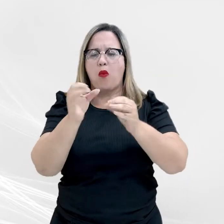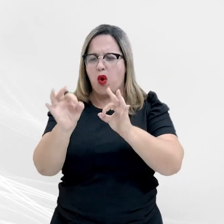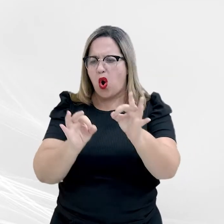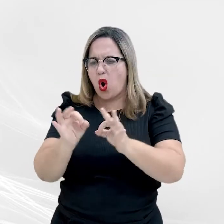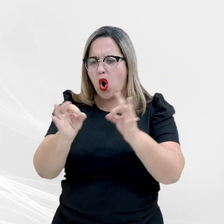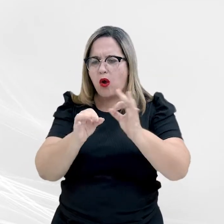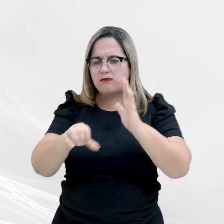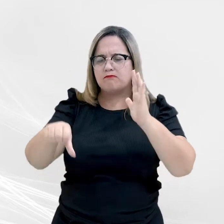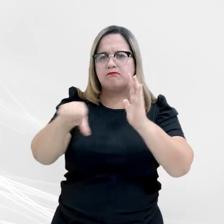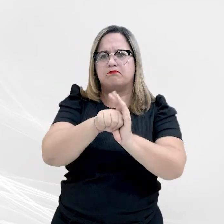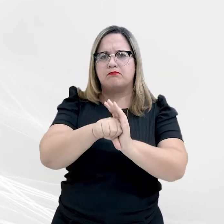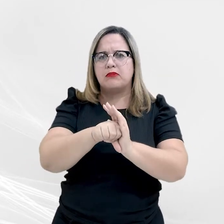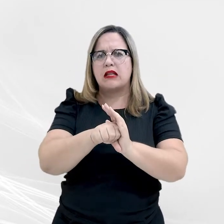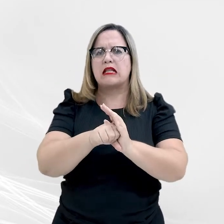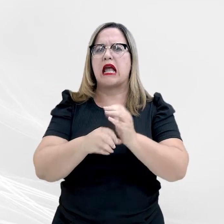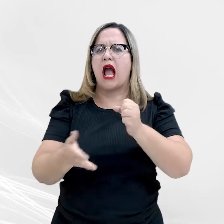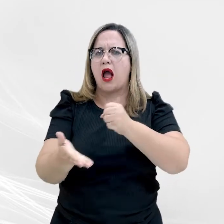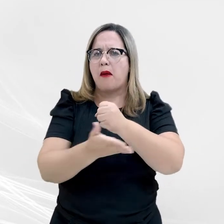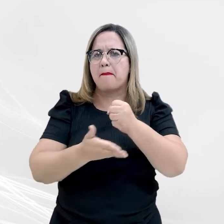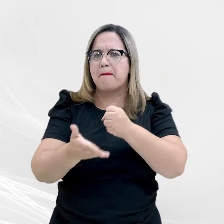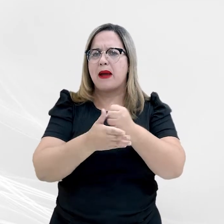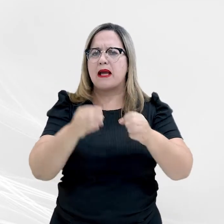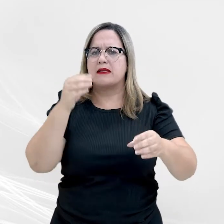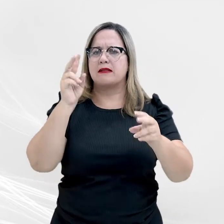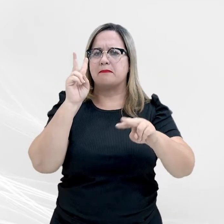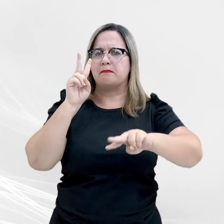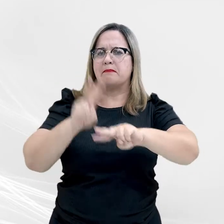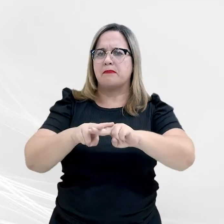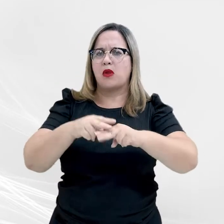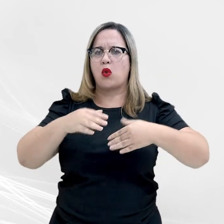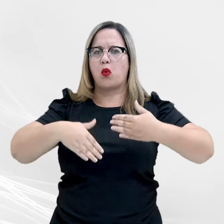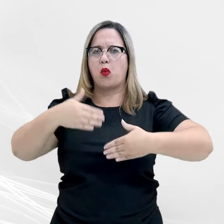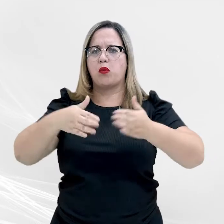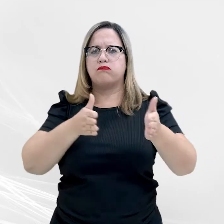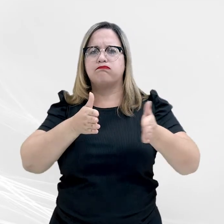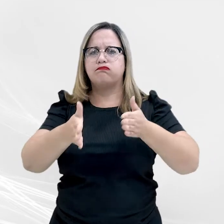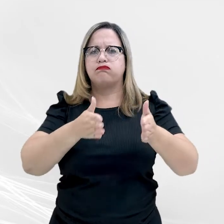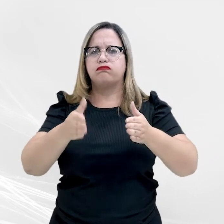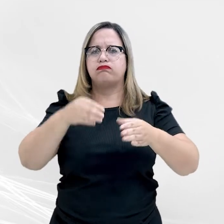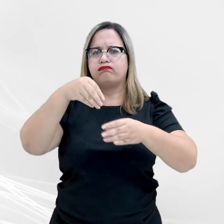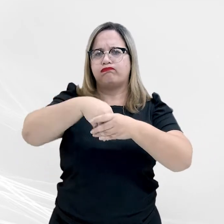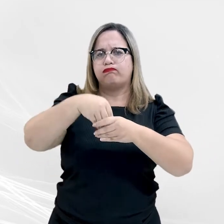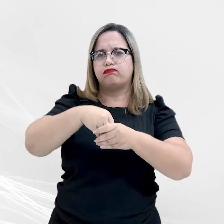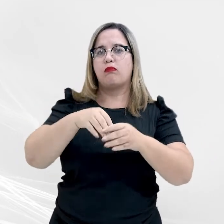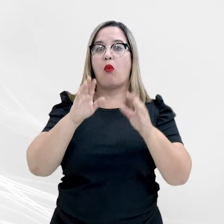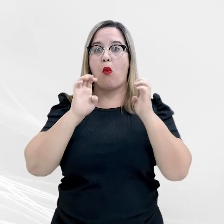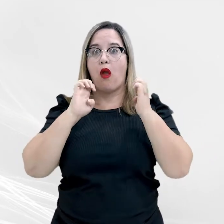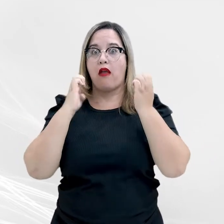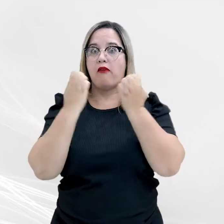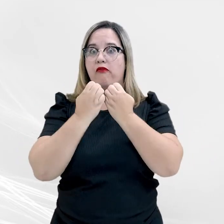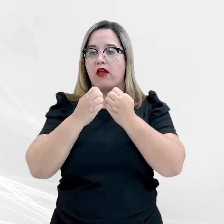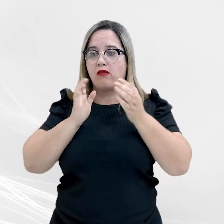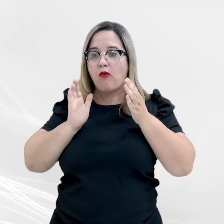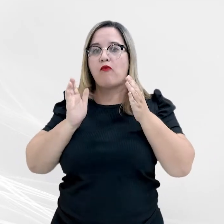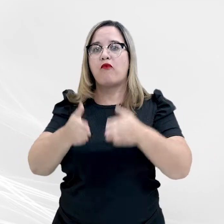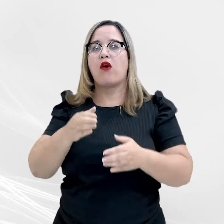de Base Prisional no Processo Eleitoral em Mato Grosso. O evento, destinado a procuradores de justiça,